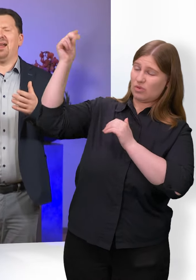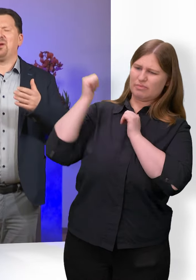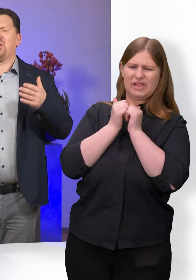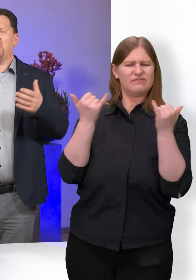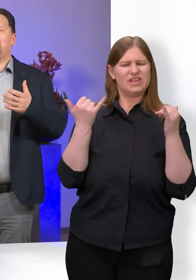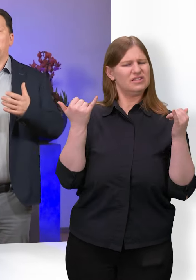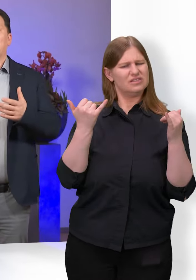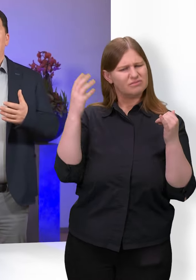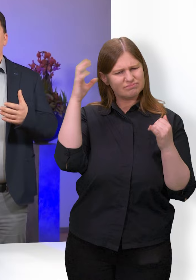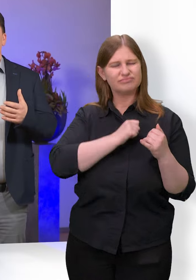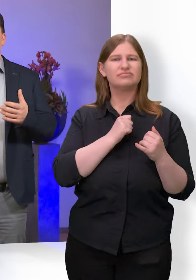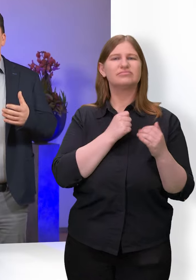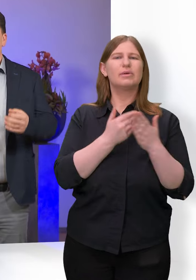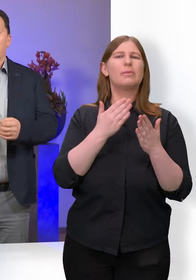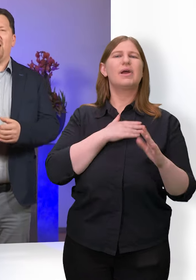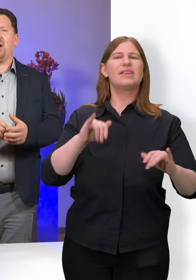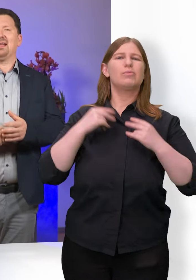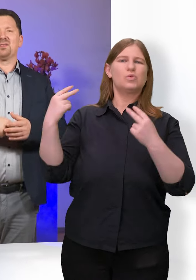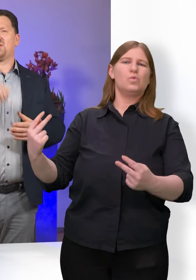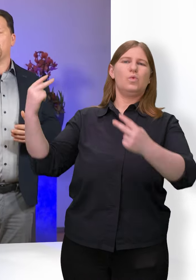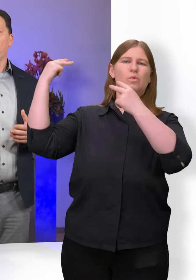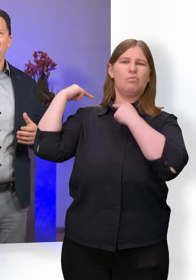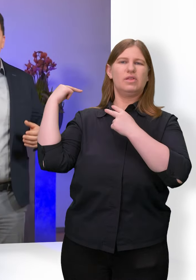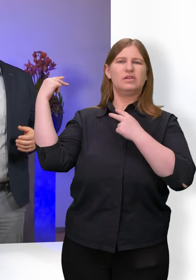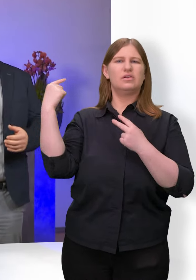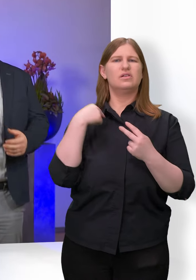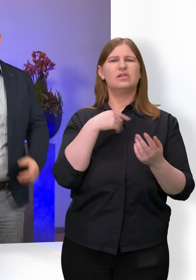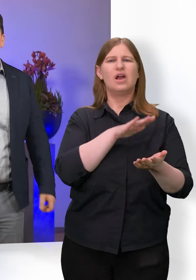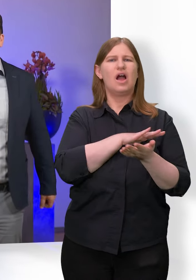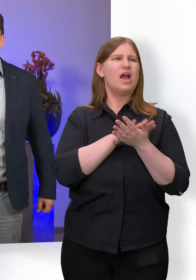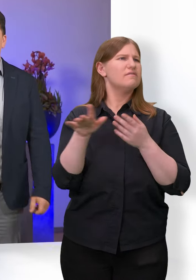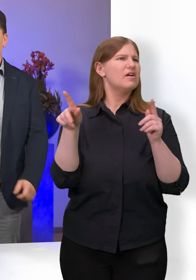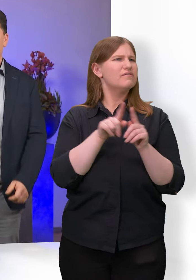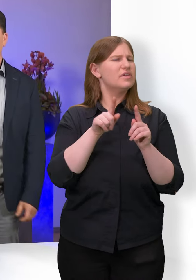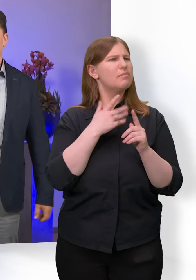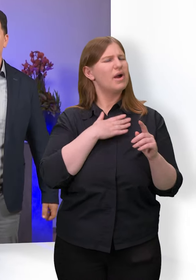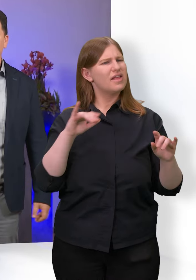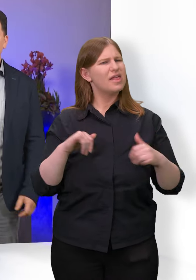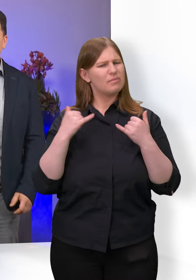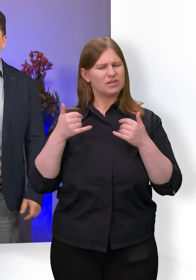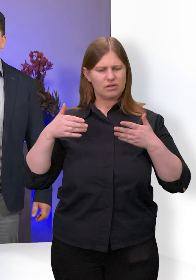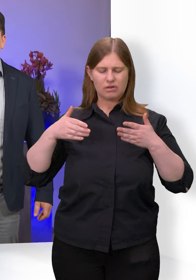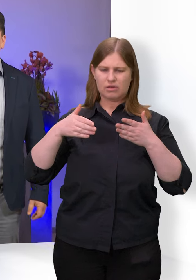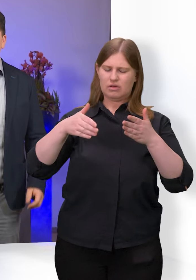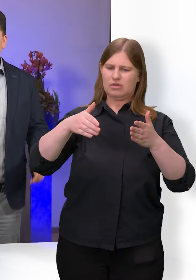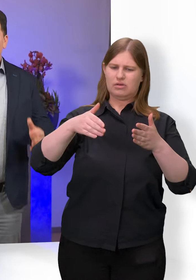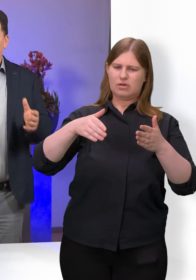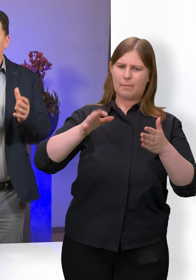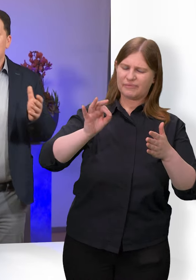allem im Rückblick auf mein Leben und manchmal auch ganz zufällig so blitzlichtartig in meinem Leben. Mir fallen